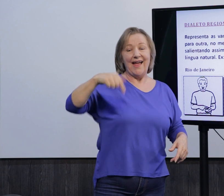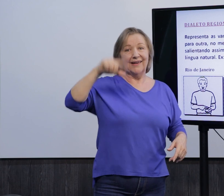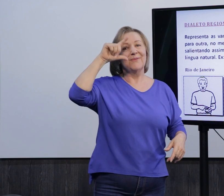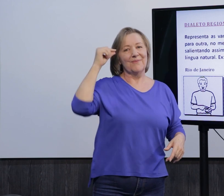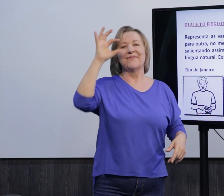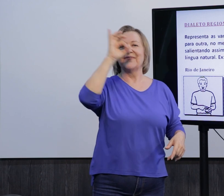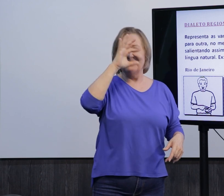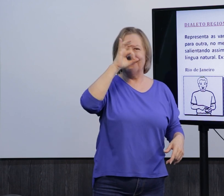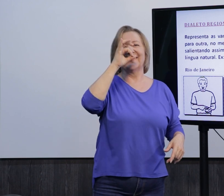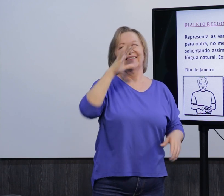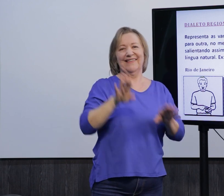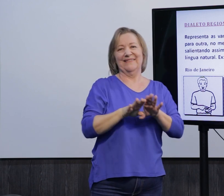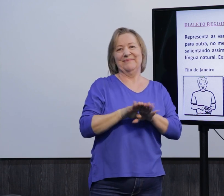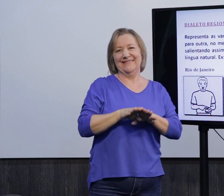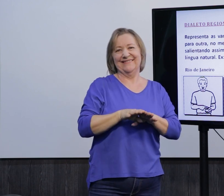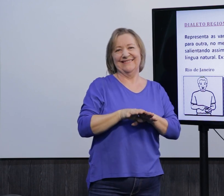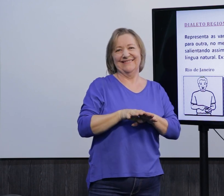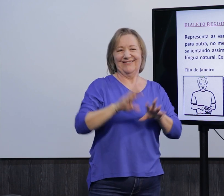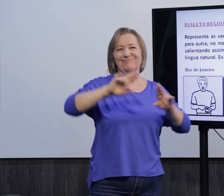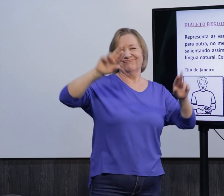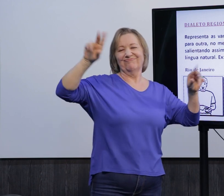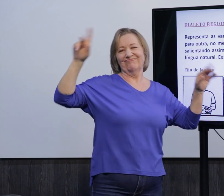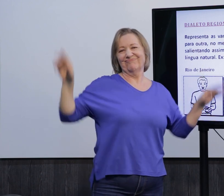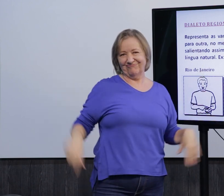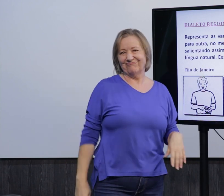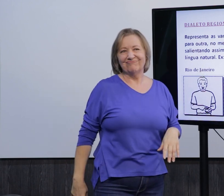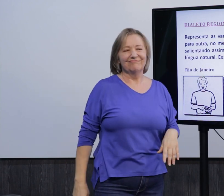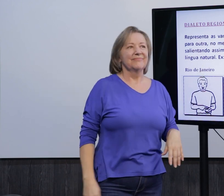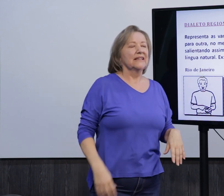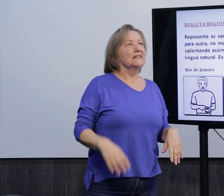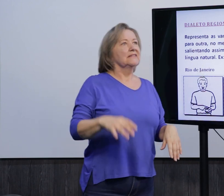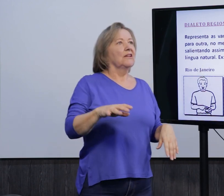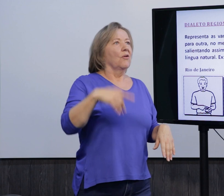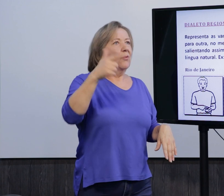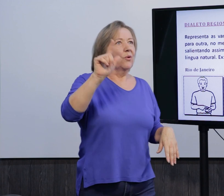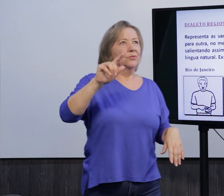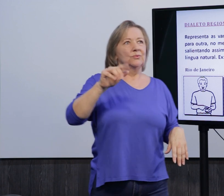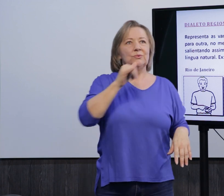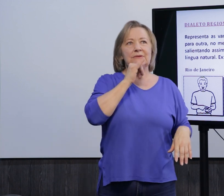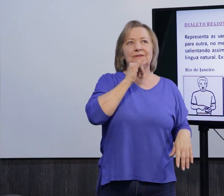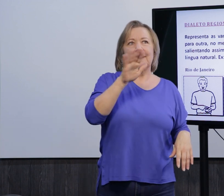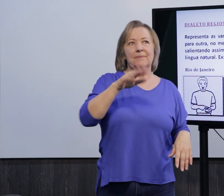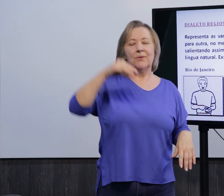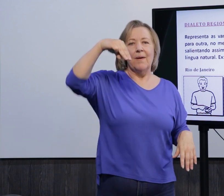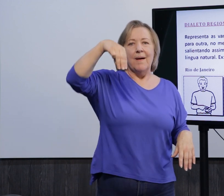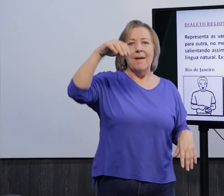Curitiba, ali em Curitiba, né, usam, né, esse aqui pra verde. Como aqui em Guanapuava, né. Então, existe essa questão, né, da variação. Um outro